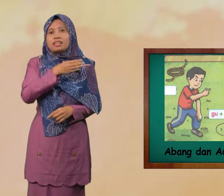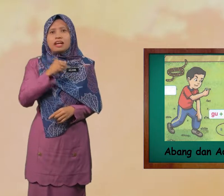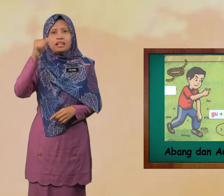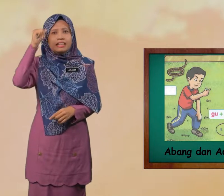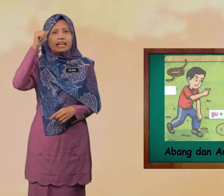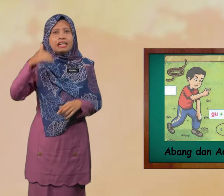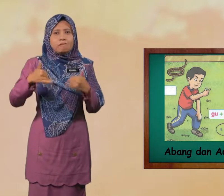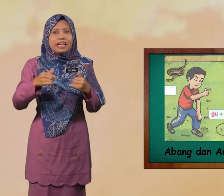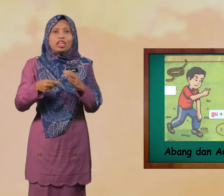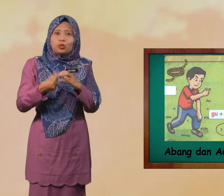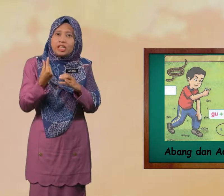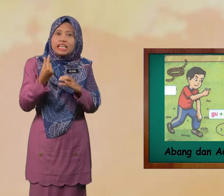dan Adam Main Guli